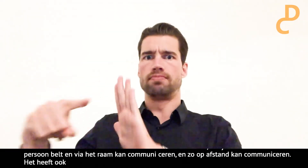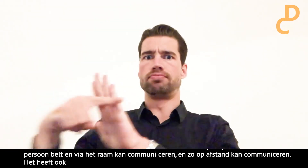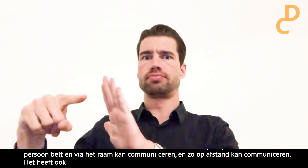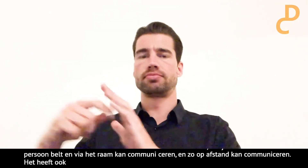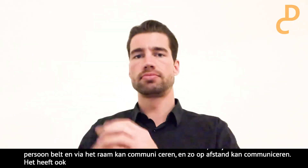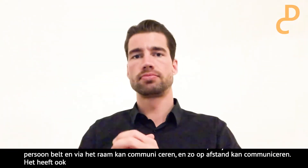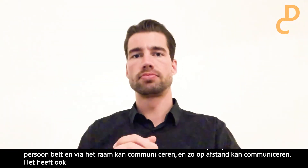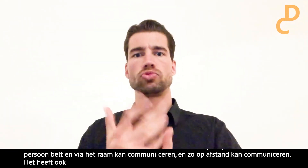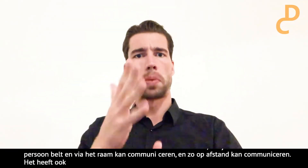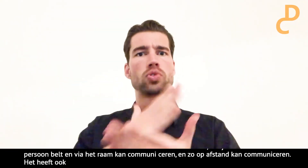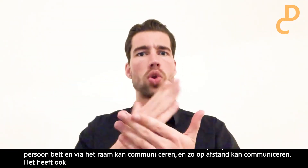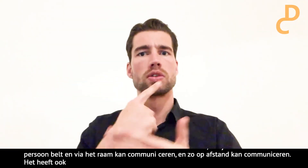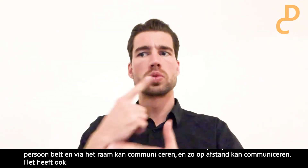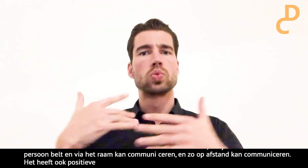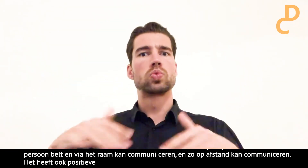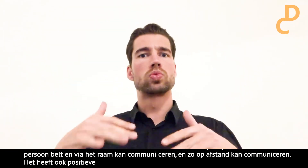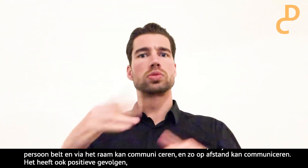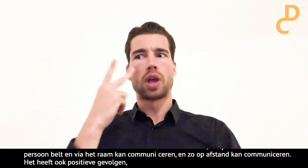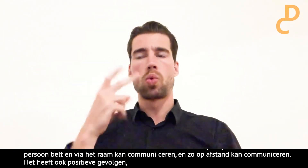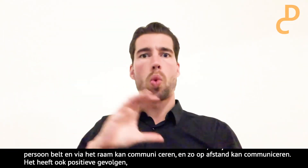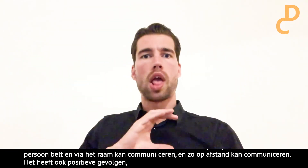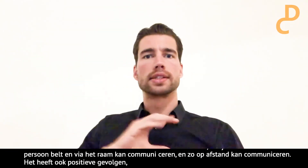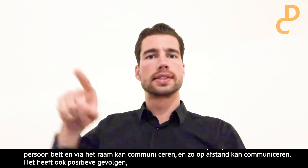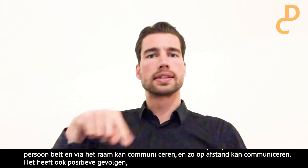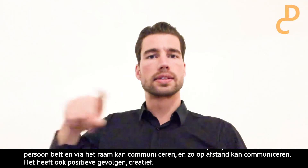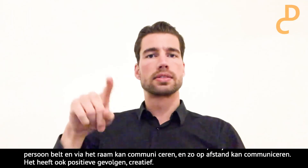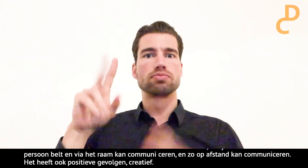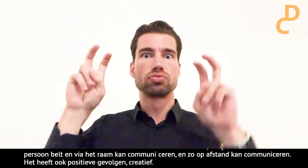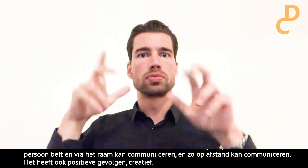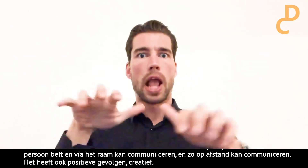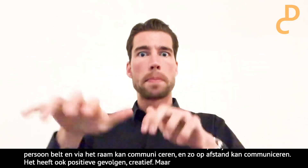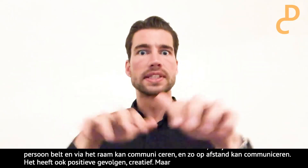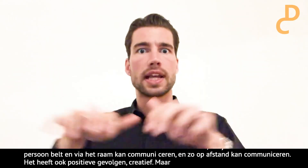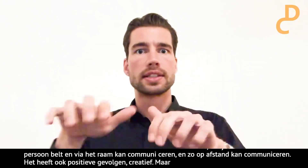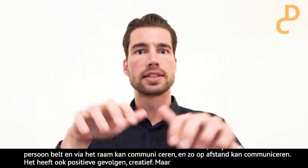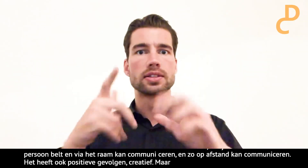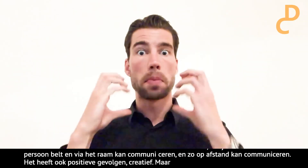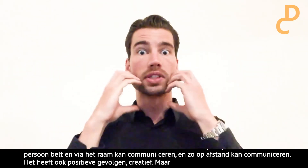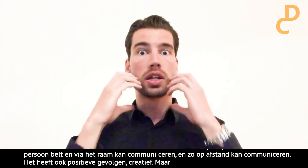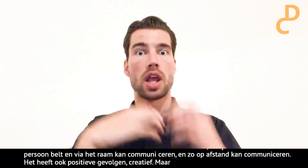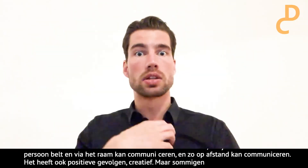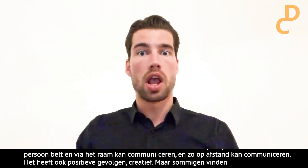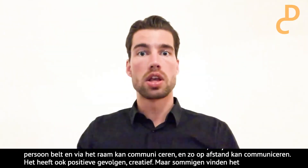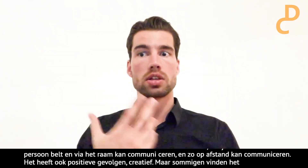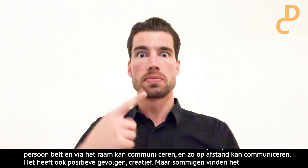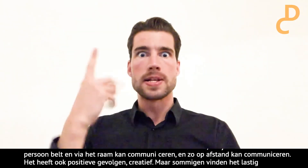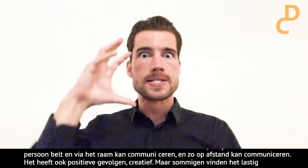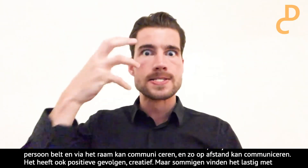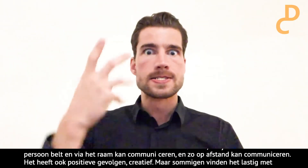Aan de andere kant, de negatieve gevolgen. Ja, sommige tolken vinden het wel heel lastig op de collega's onderling. Weet je, een beetje